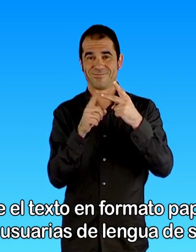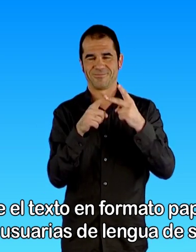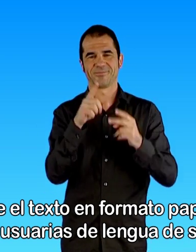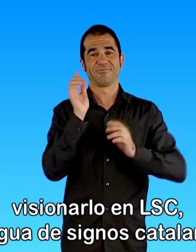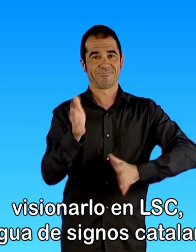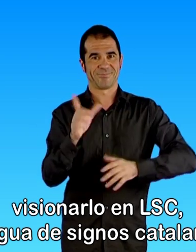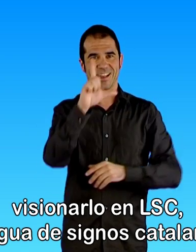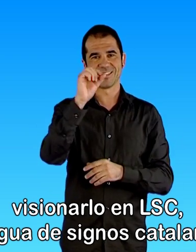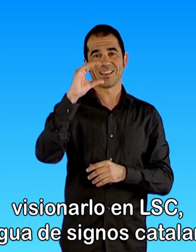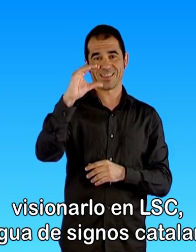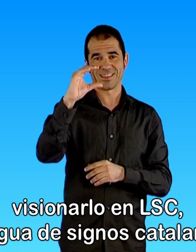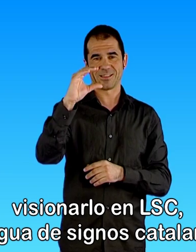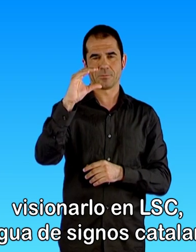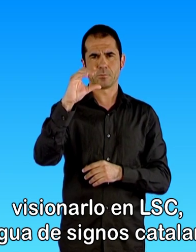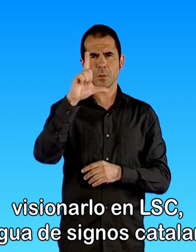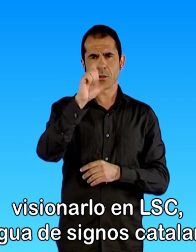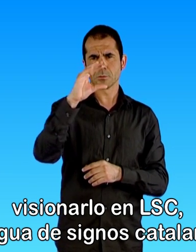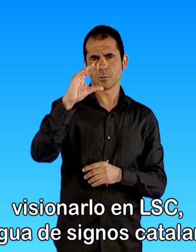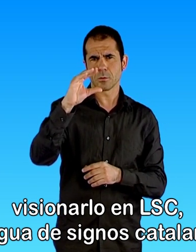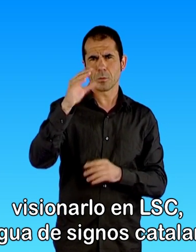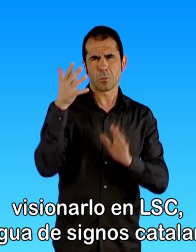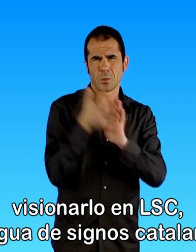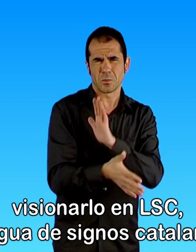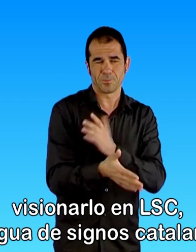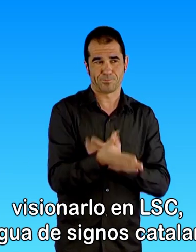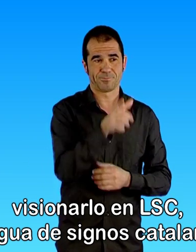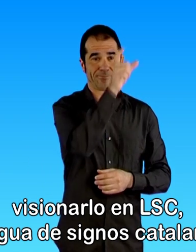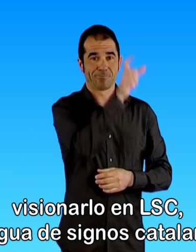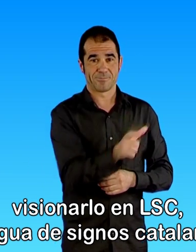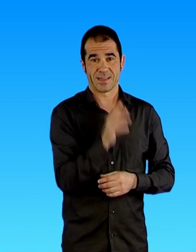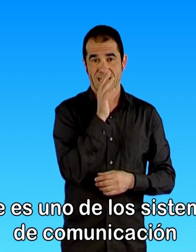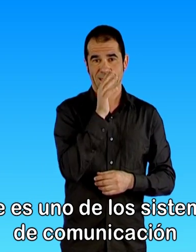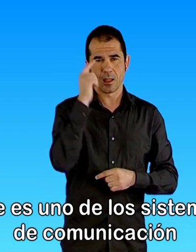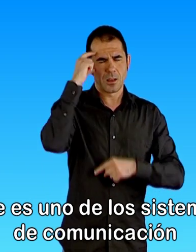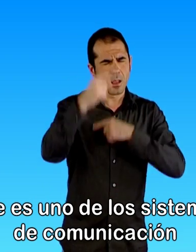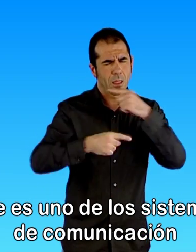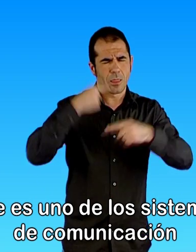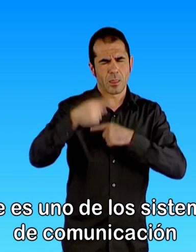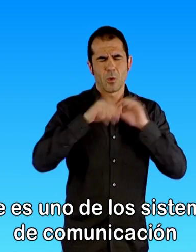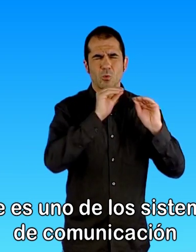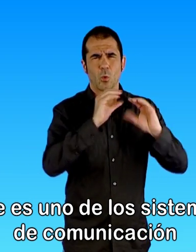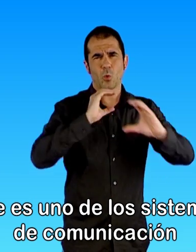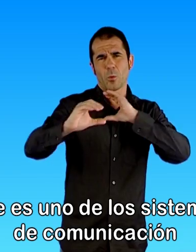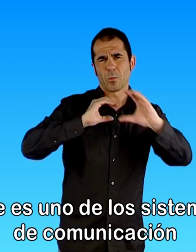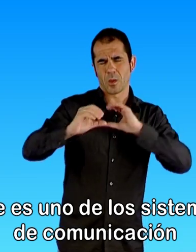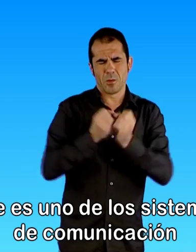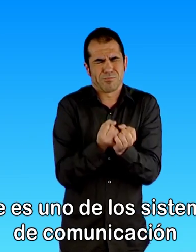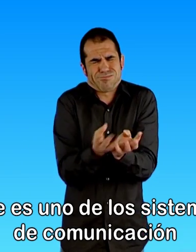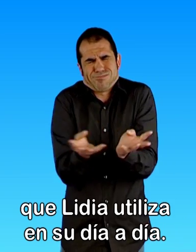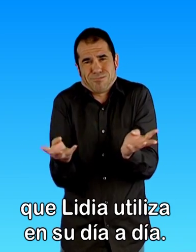visionarlo en LSC, lengua de signos catalana, que es uno de los sistemas de comunicación que Lidia utiliza